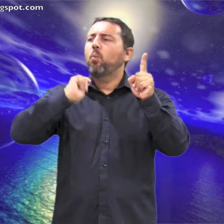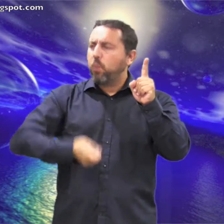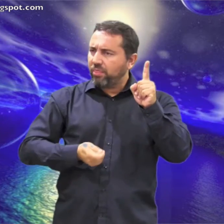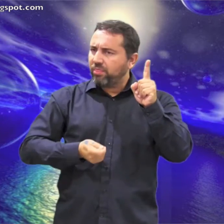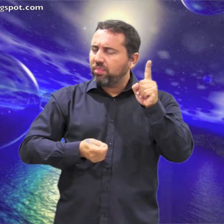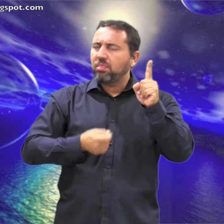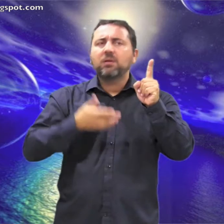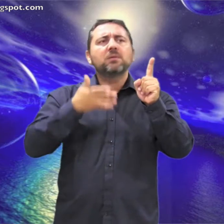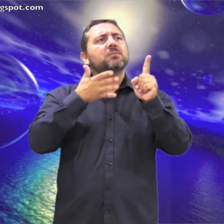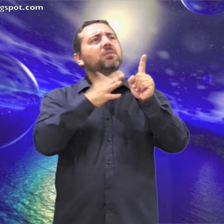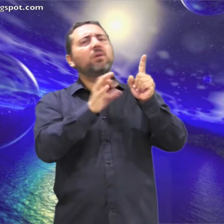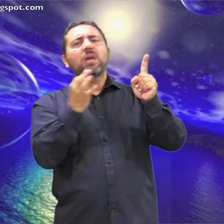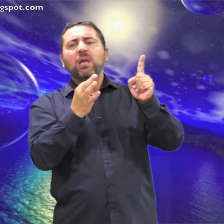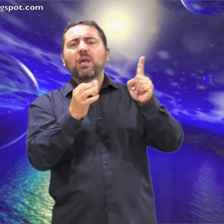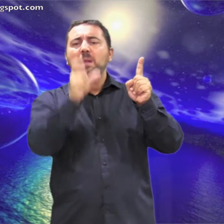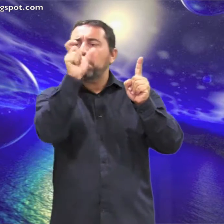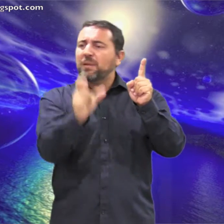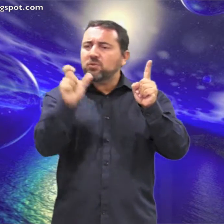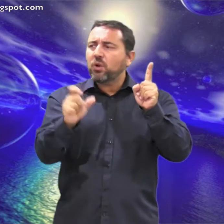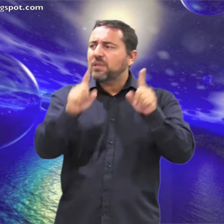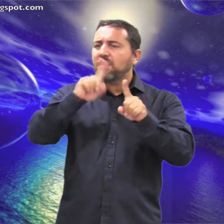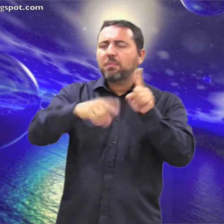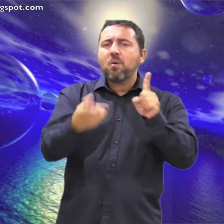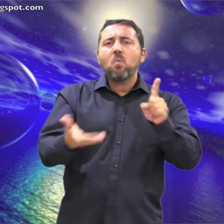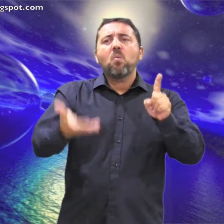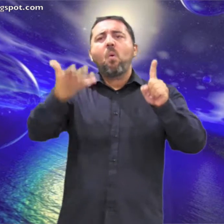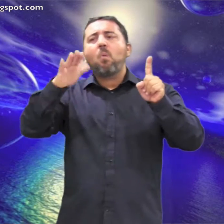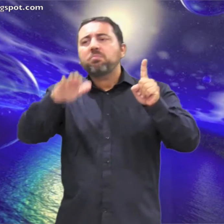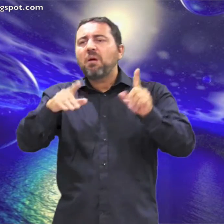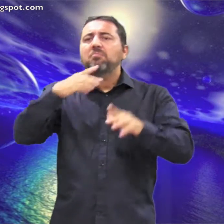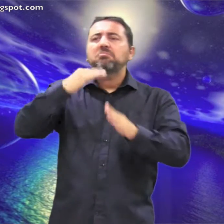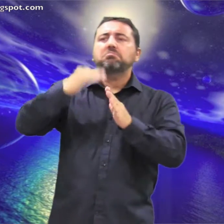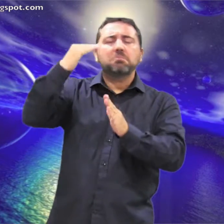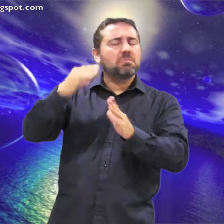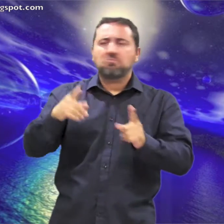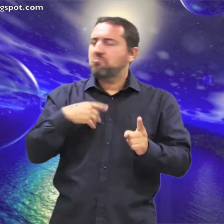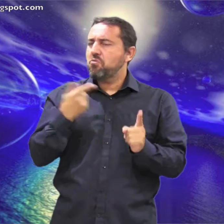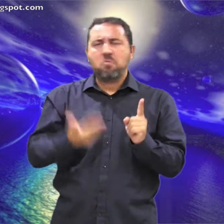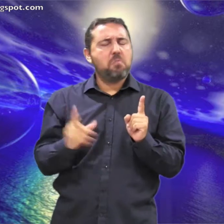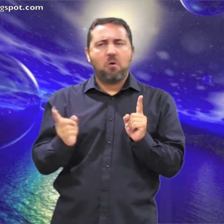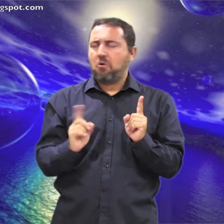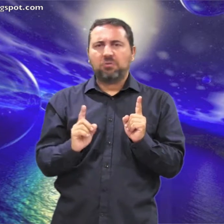El Señor es juez y para él no cuenta el prestigio de las personas.